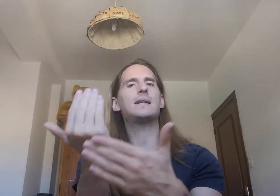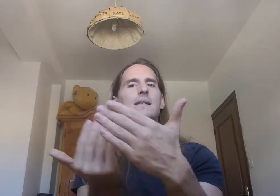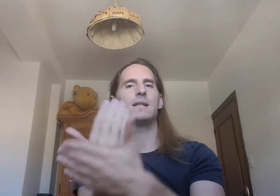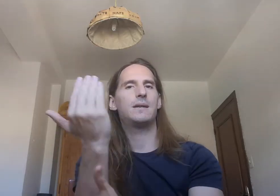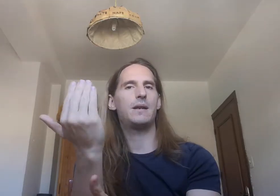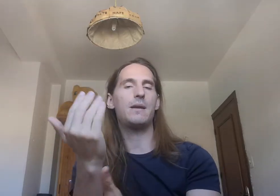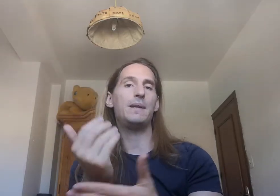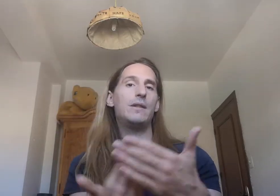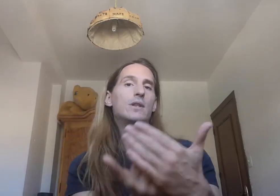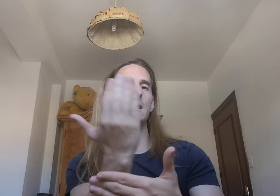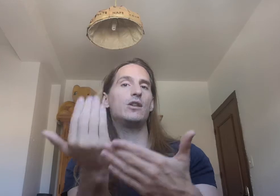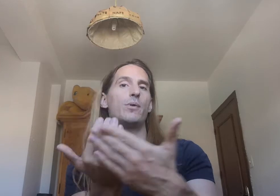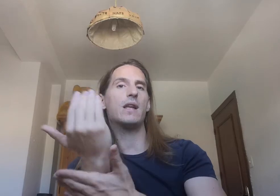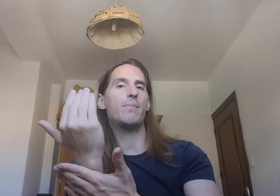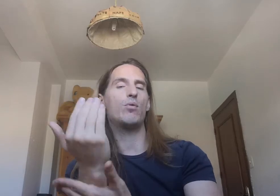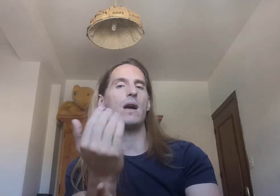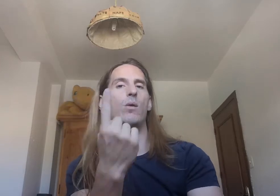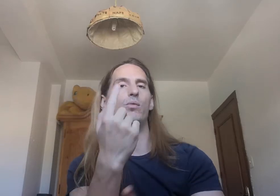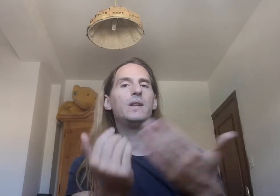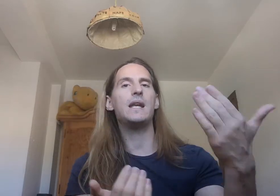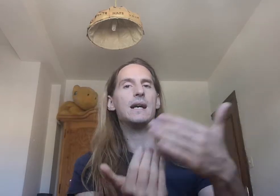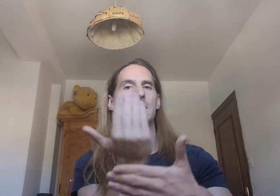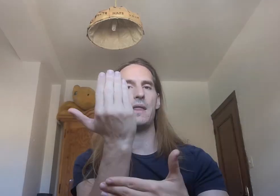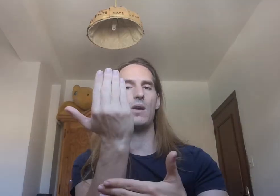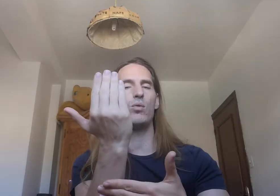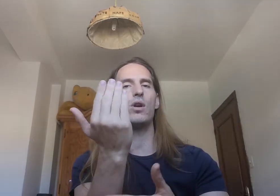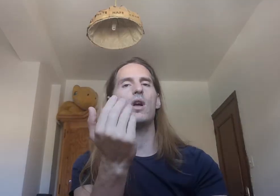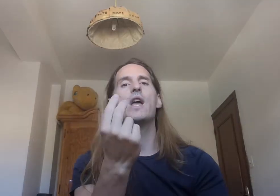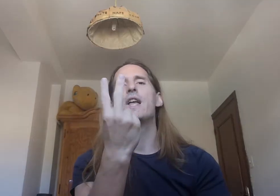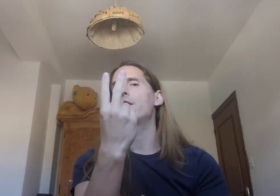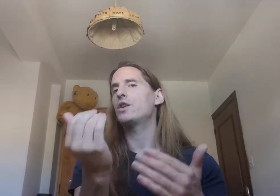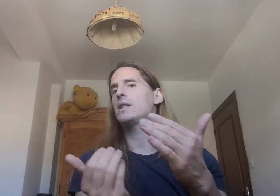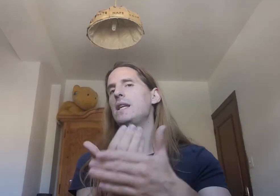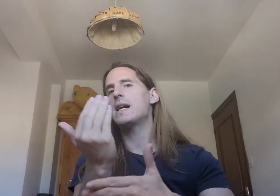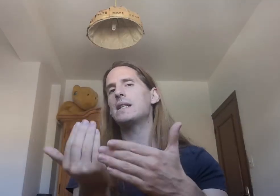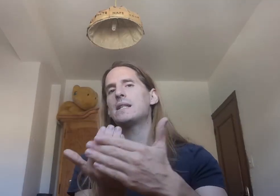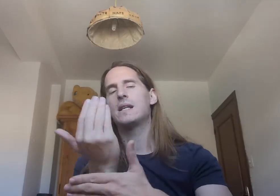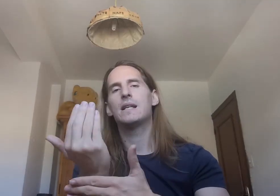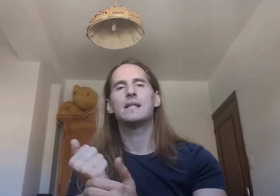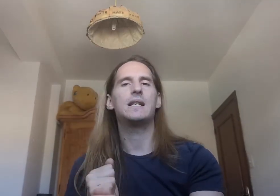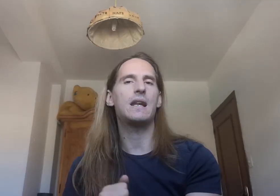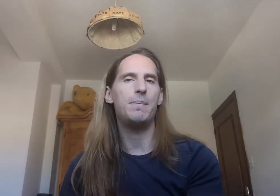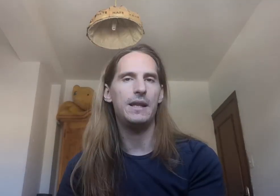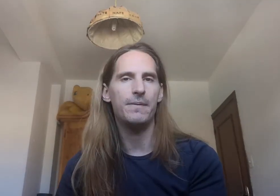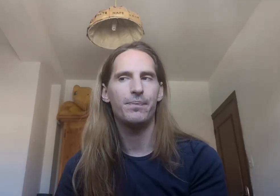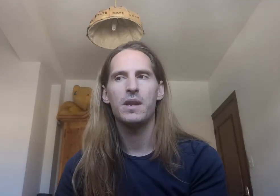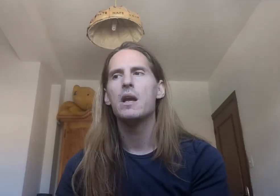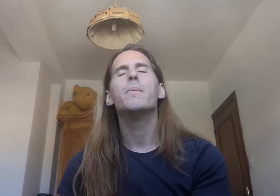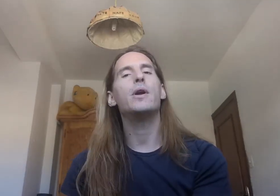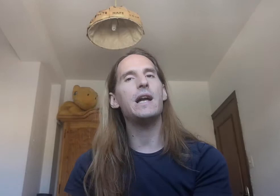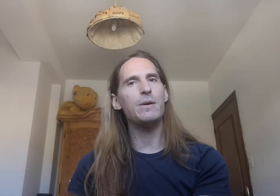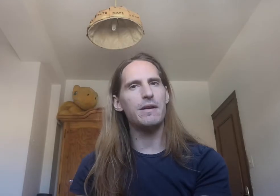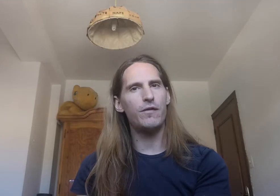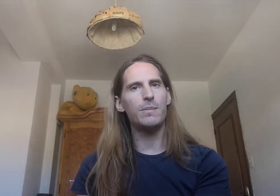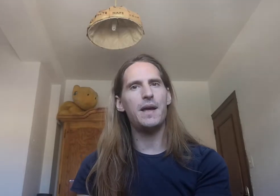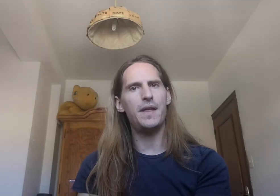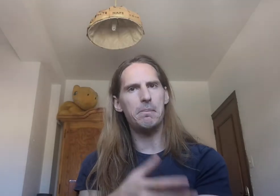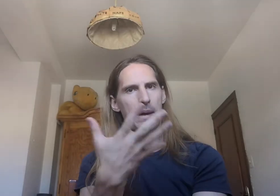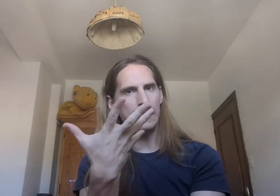repitiendo el signo porque es plural un día se hace uno dos días se repite pero hay una forma de decir más